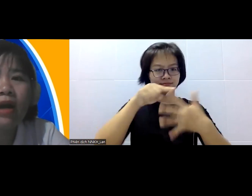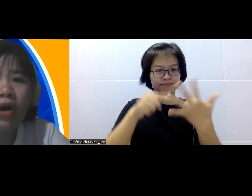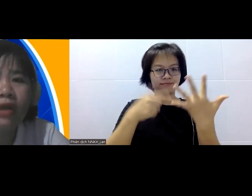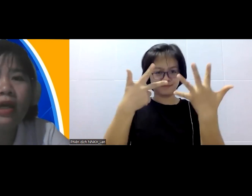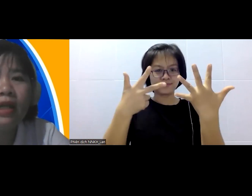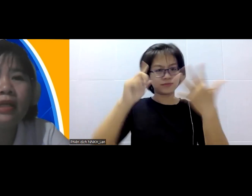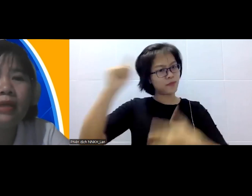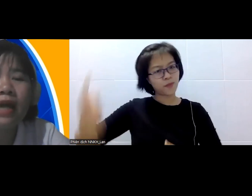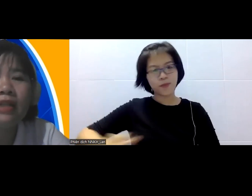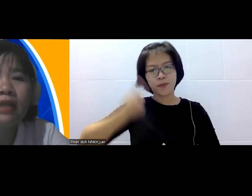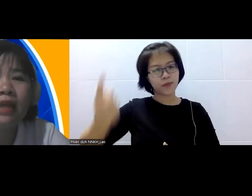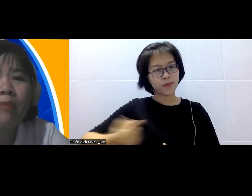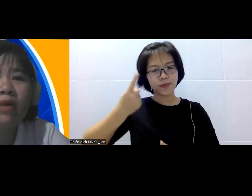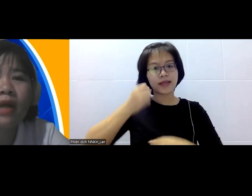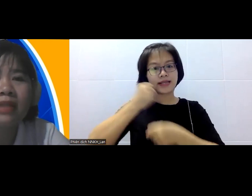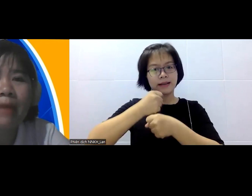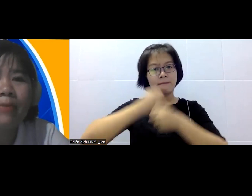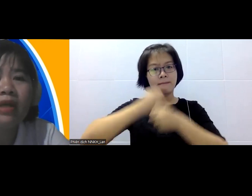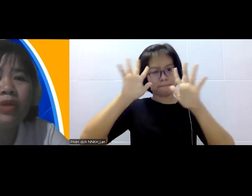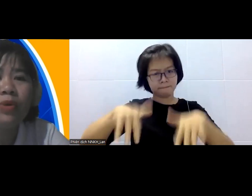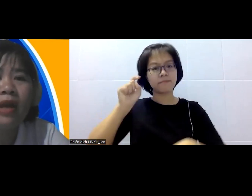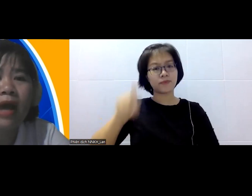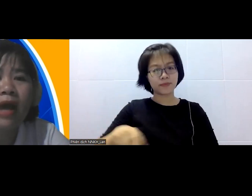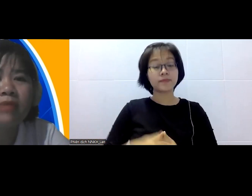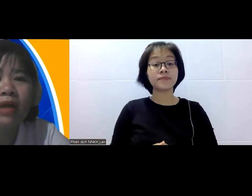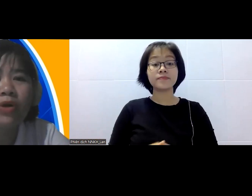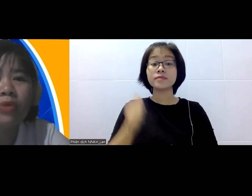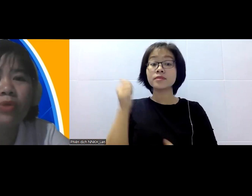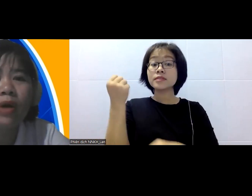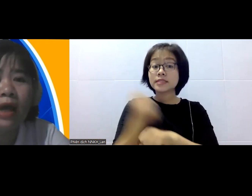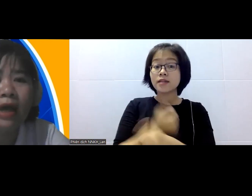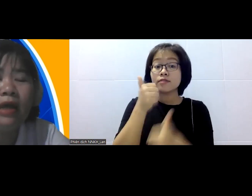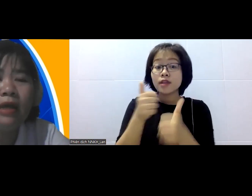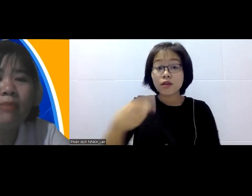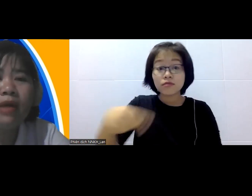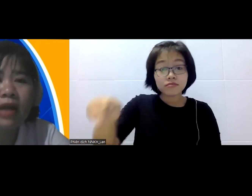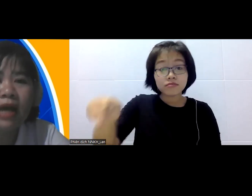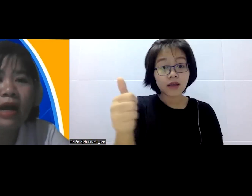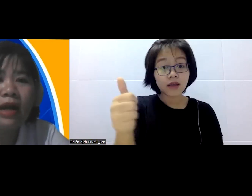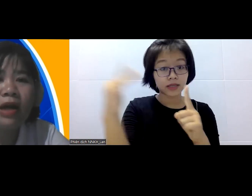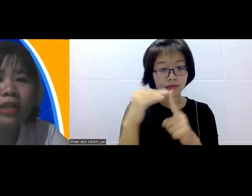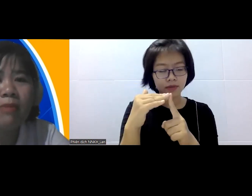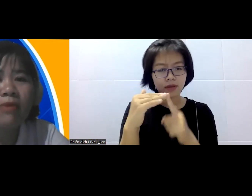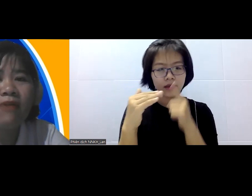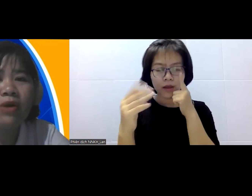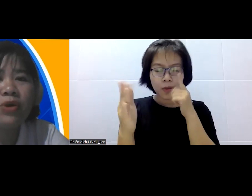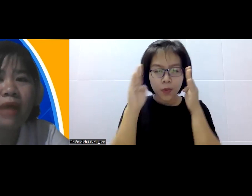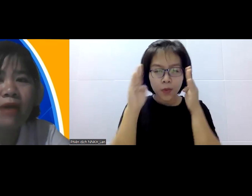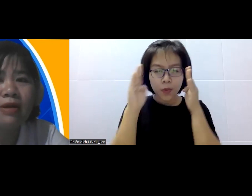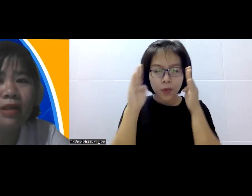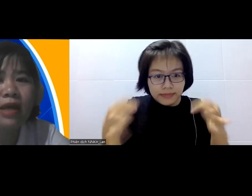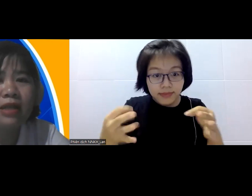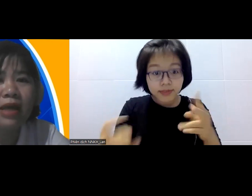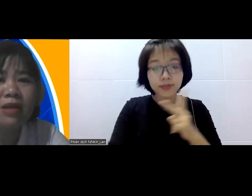đặt câu hỏi đó thì anh chị em mình quan tâm đến cái chủ đề nào trong những cái nội dung thoa kể mới kể đây hoặc là có thêm cái phần nội